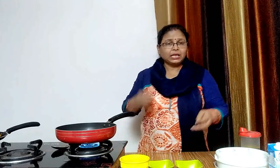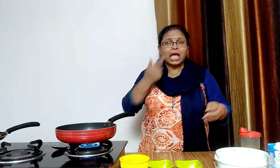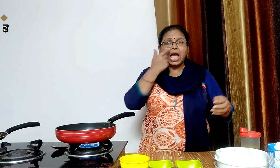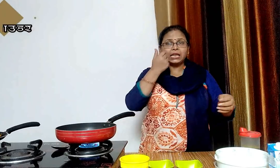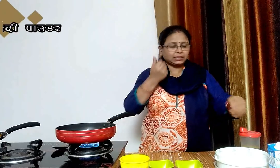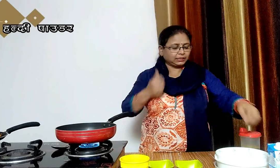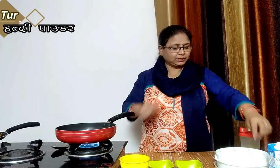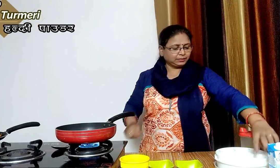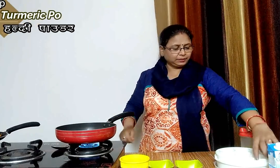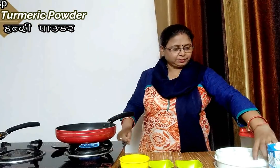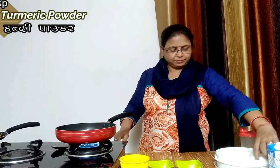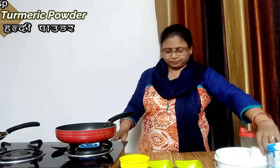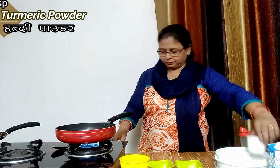अला तेमच हल्डी पाउडर